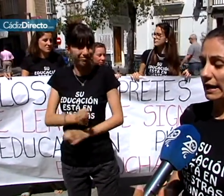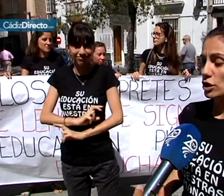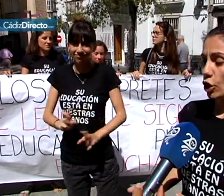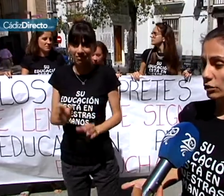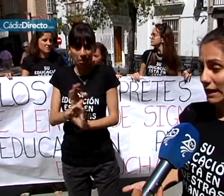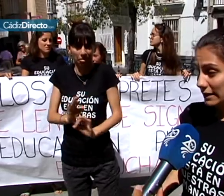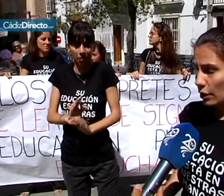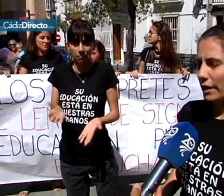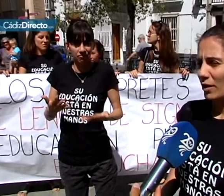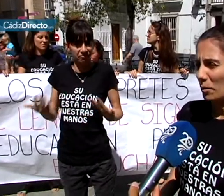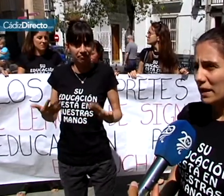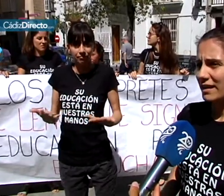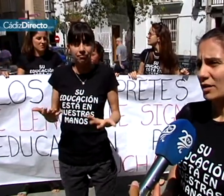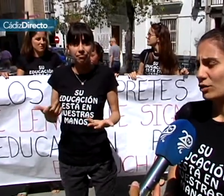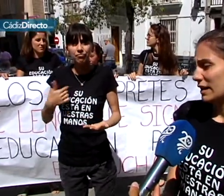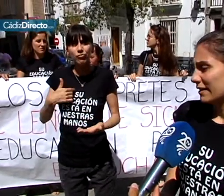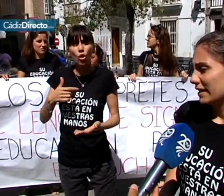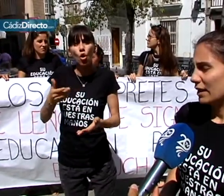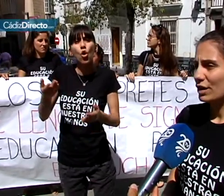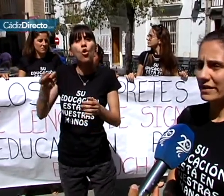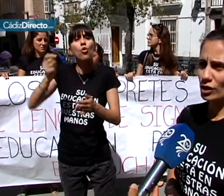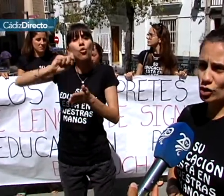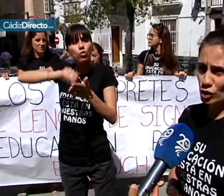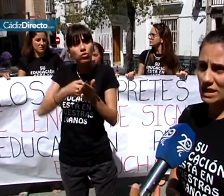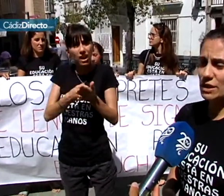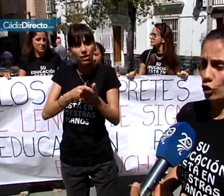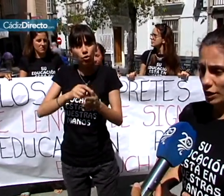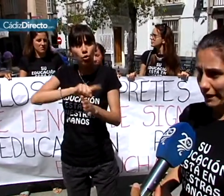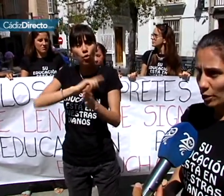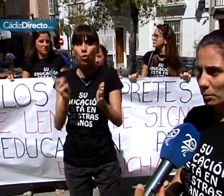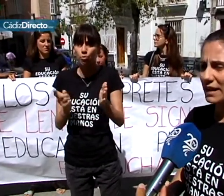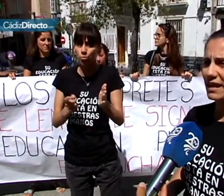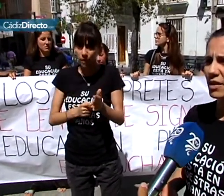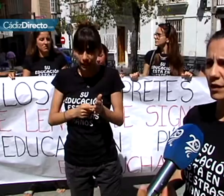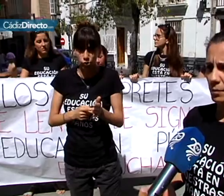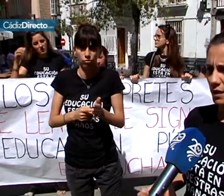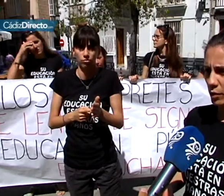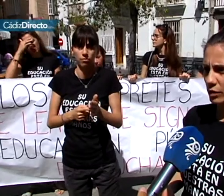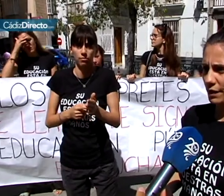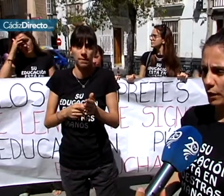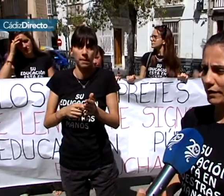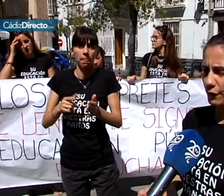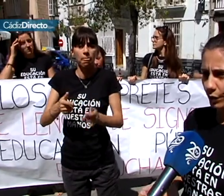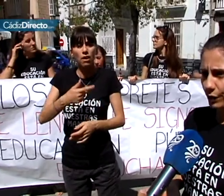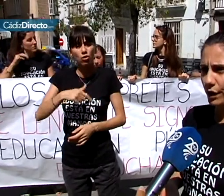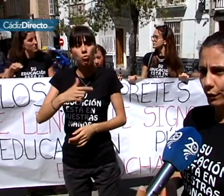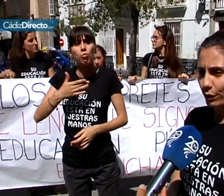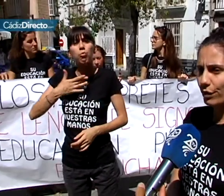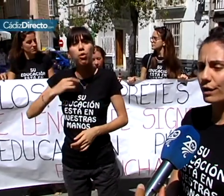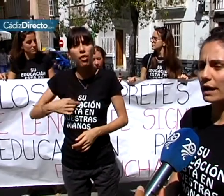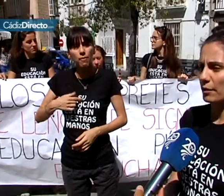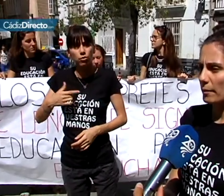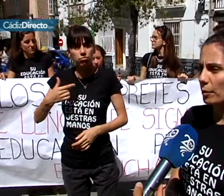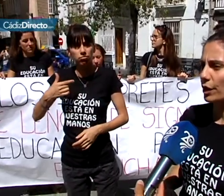Que nos contraten a jornadas completas y no a 30 horas, 28 horas, sino jornadas completas, donde podamos hacer nuestras funciones y